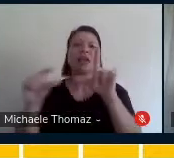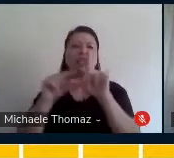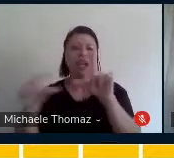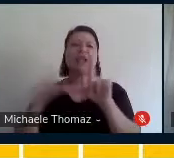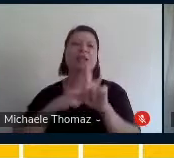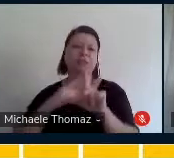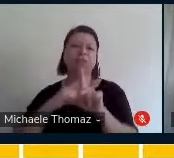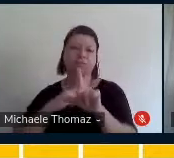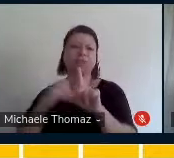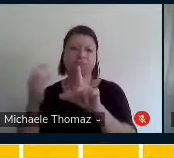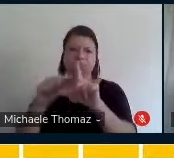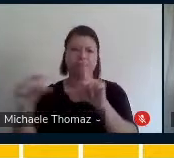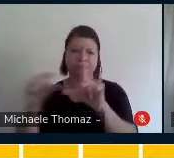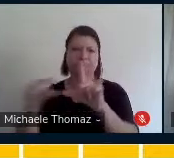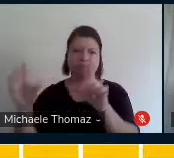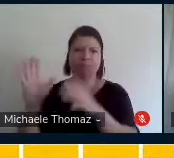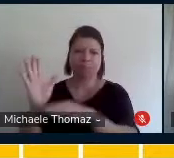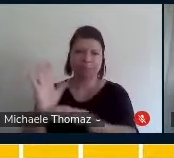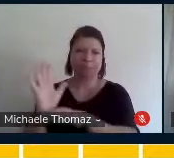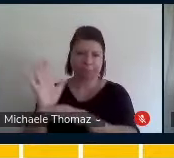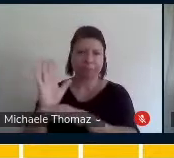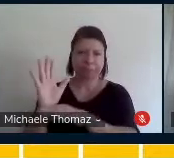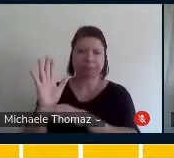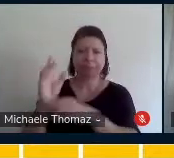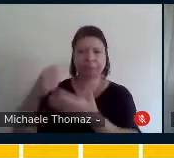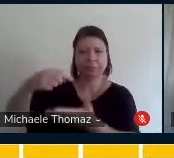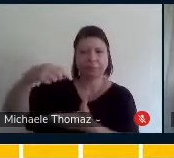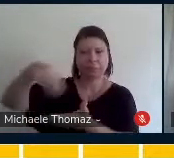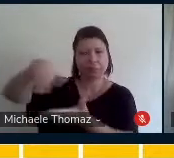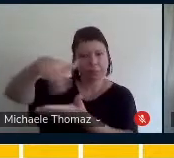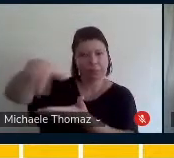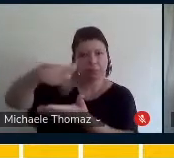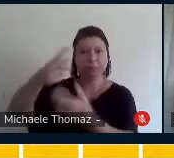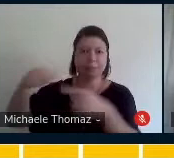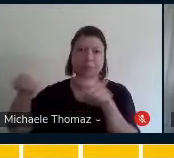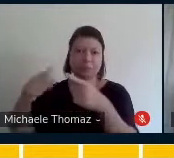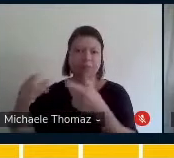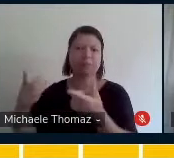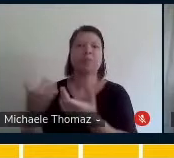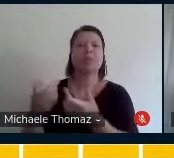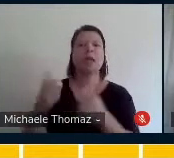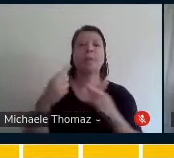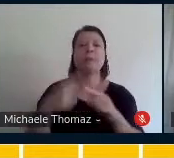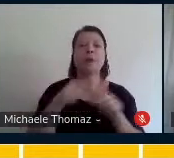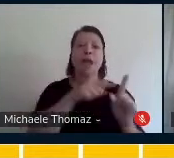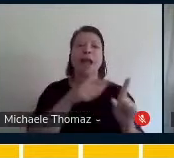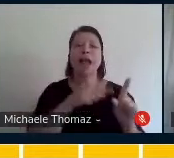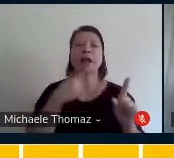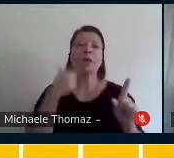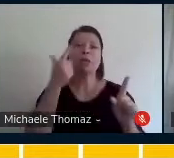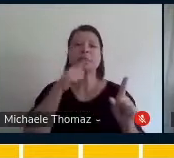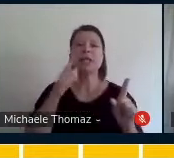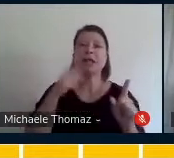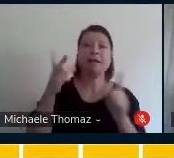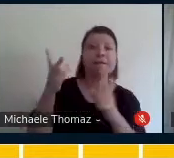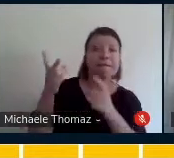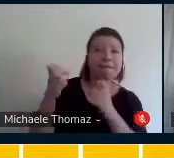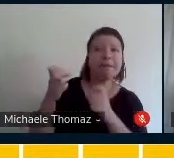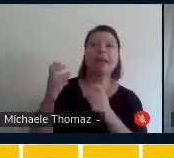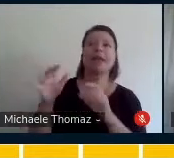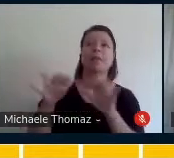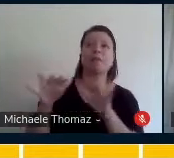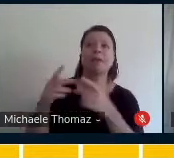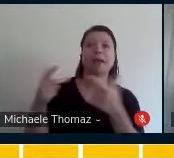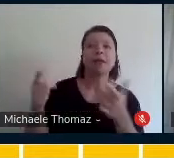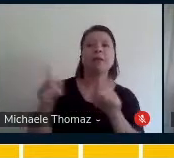Paula tivesse acesso ao conteúdo da letra também. E aí eu coloquei os vídeos